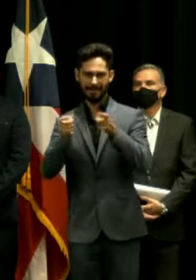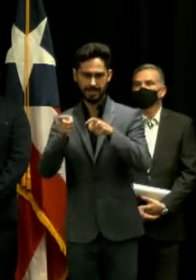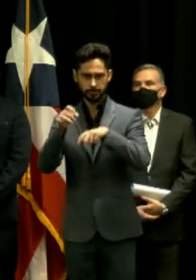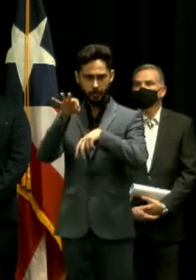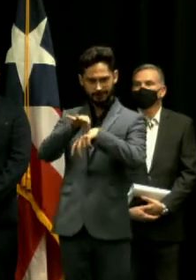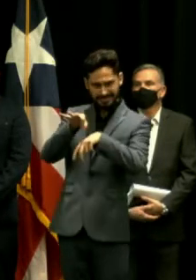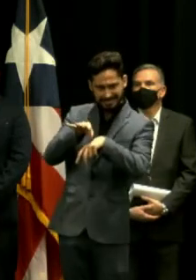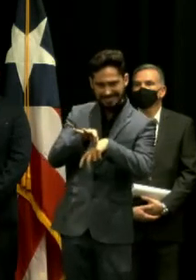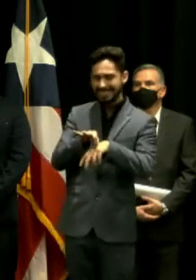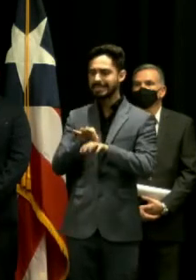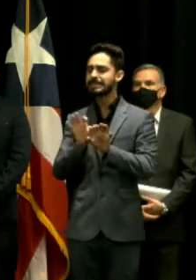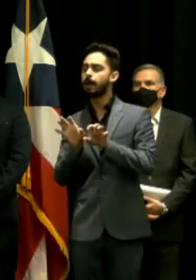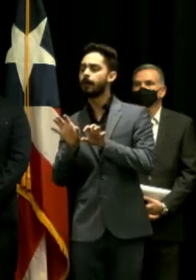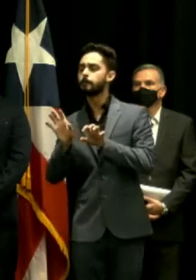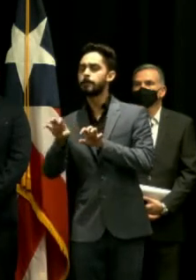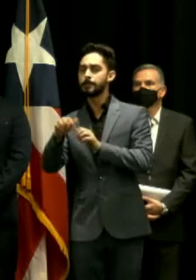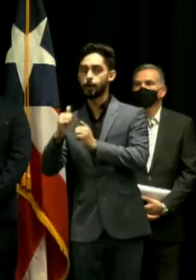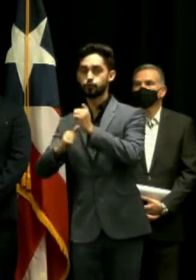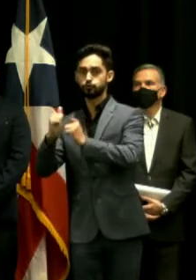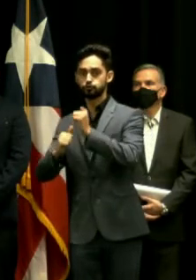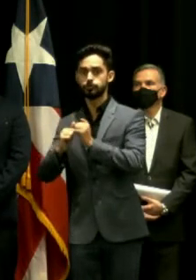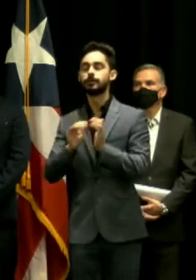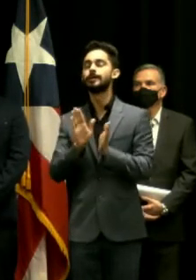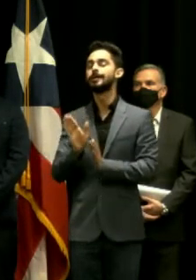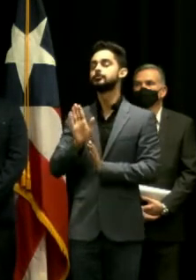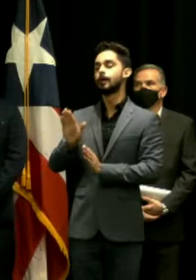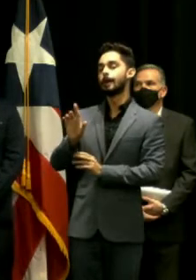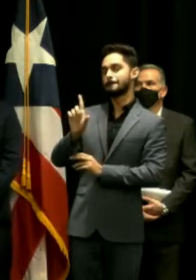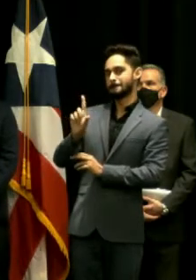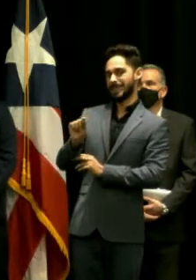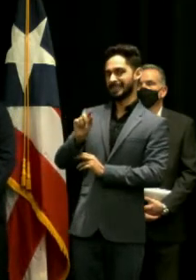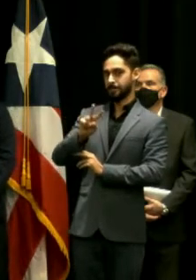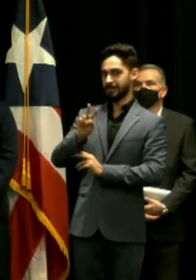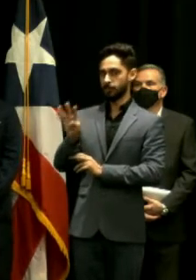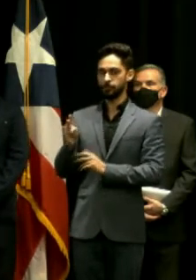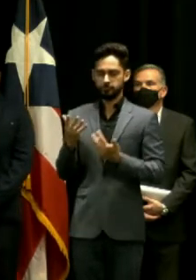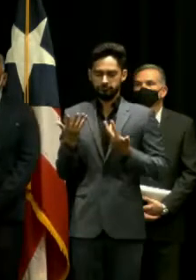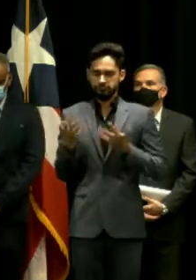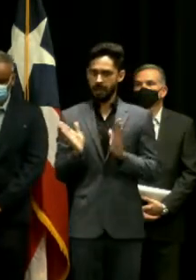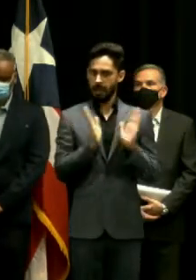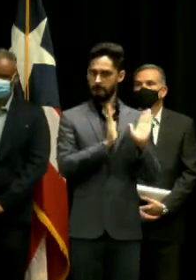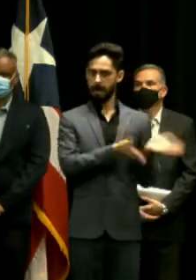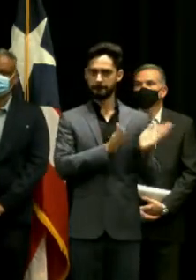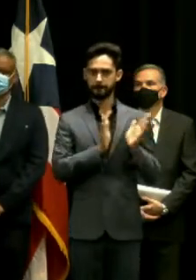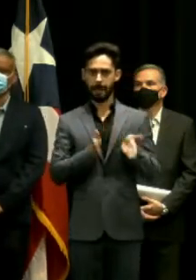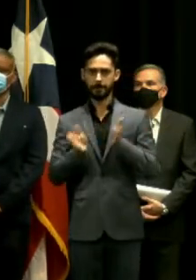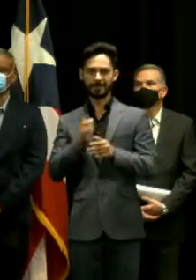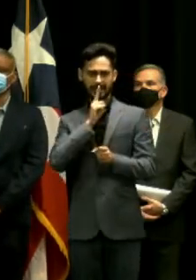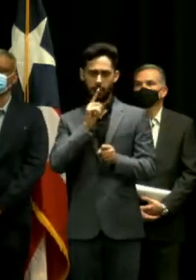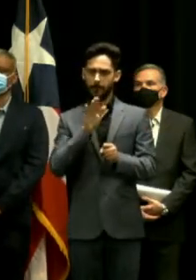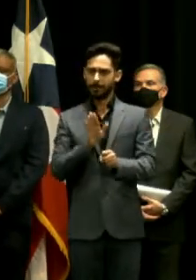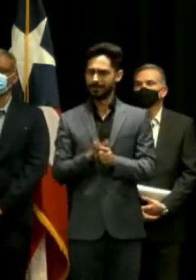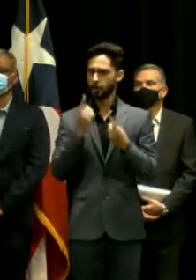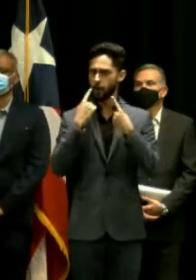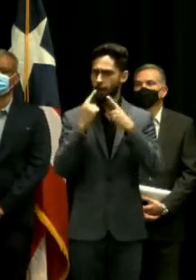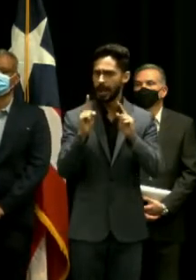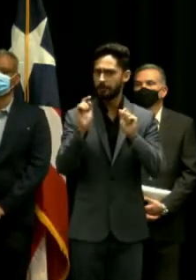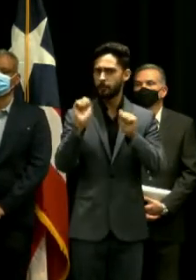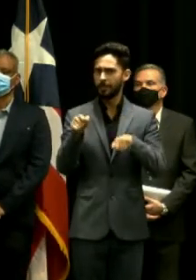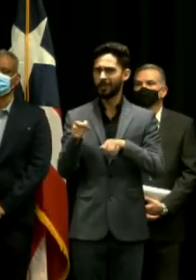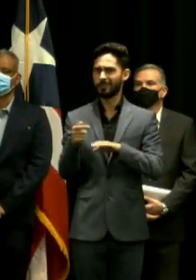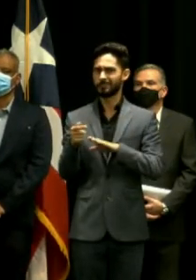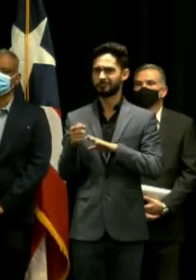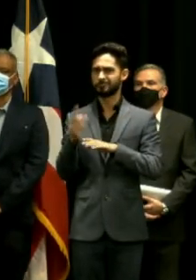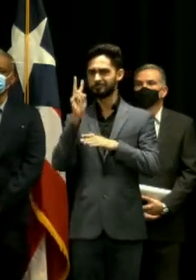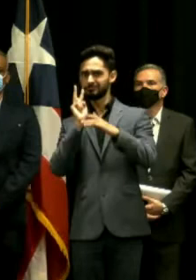y demás esa va a ser para mediados del 2024 o sea que aquí esto está ese es el compromiso es realizable no anticipamos